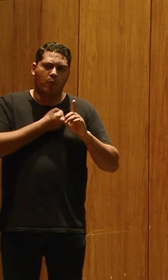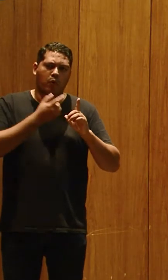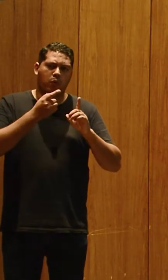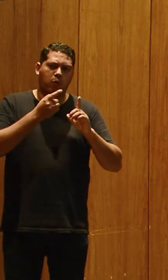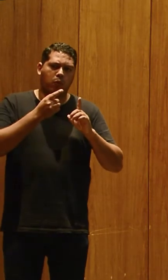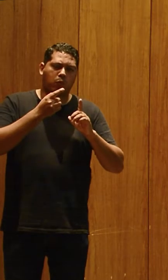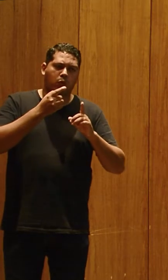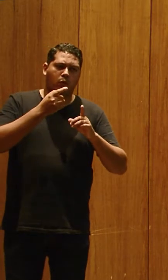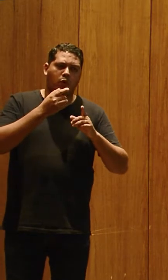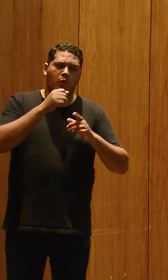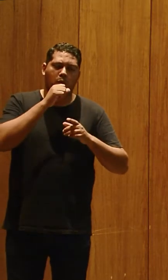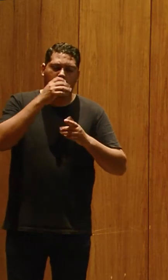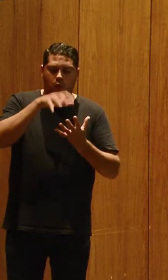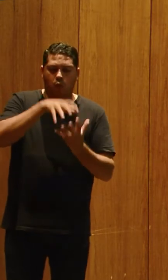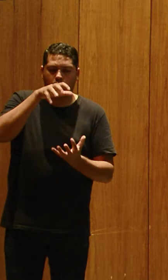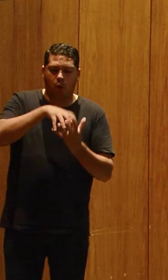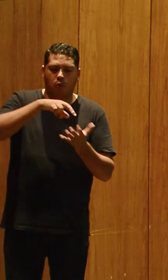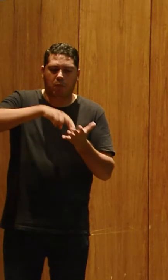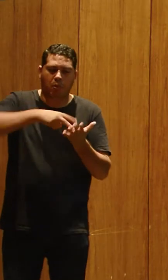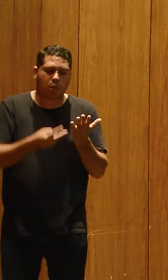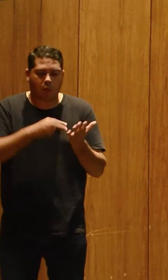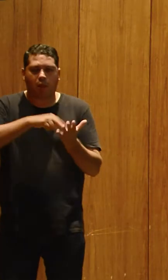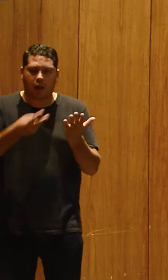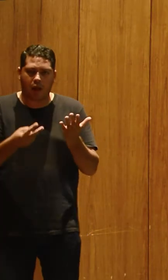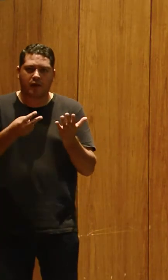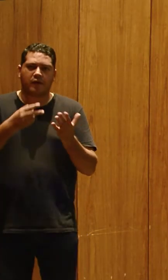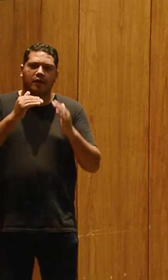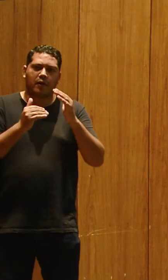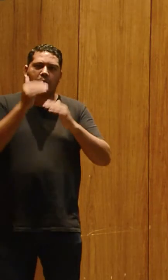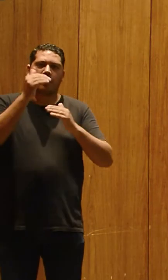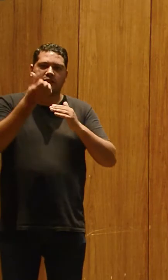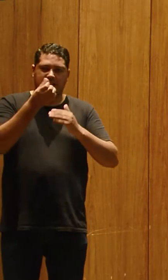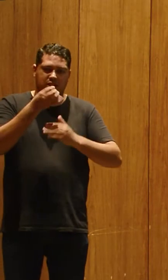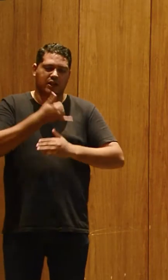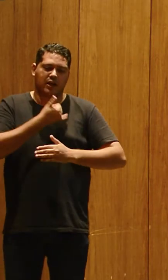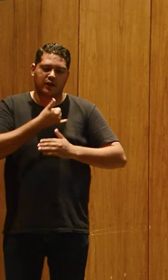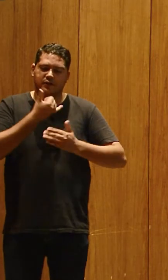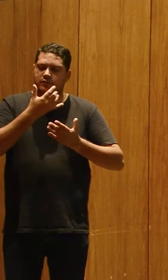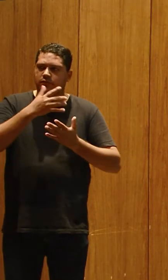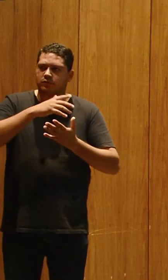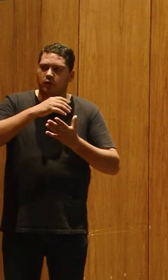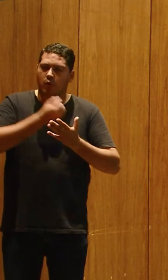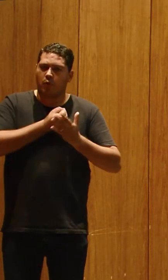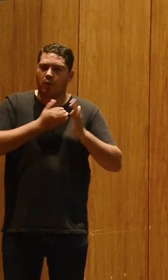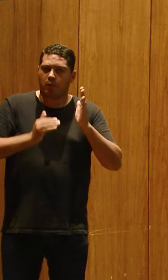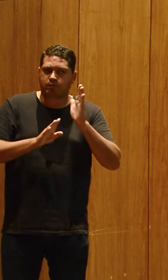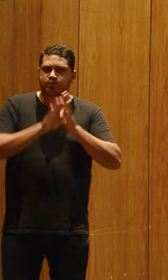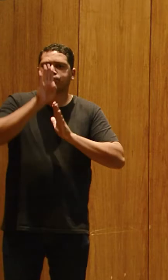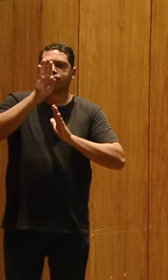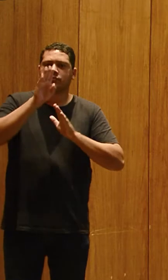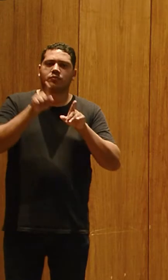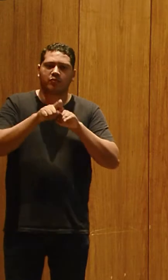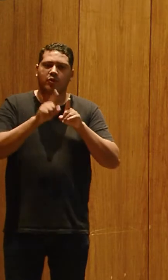idosos, principalmente a partir dos 60 anos de idade, ele é alto. E isso impacta o quê? Num índice de morte também elevado.